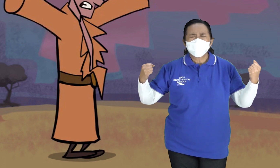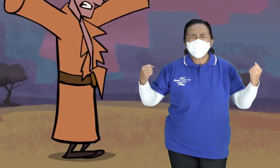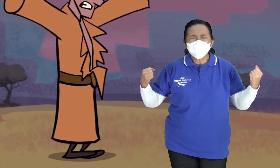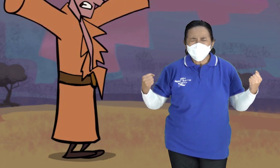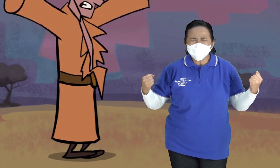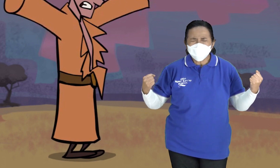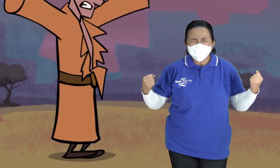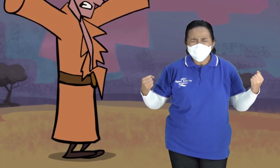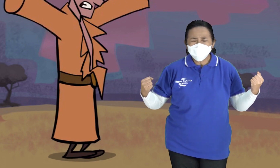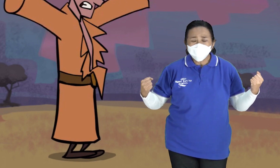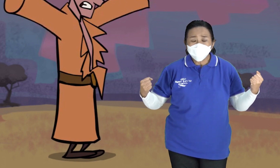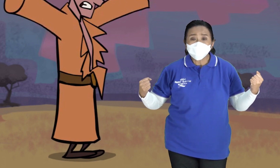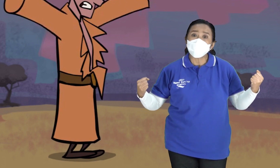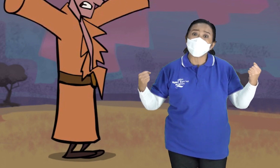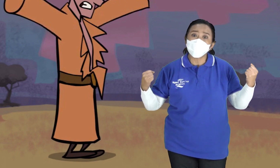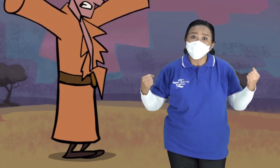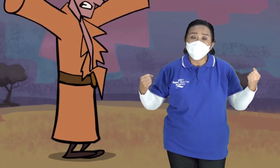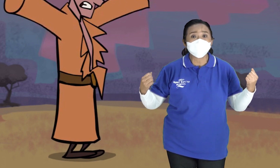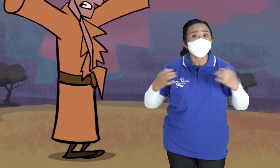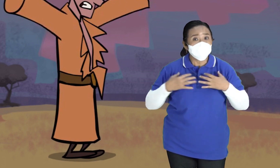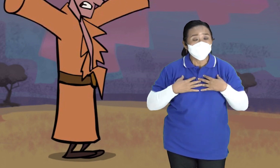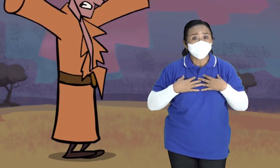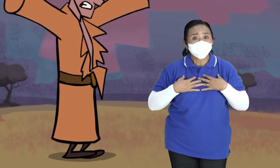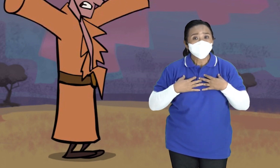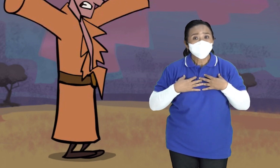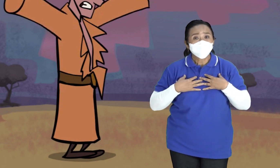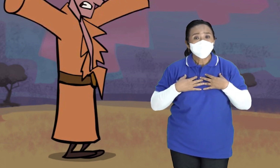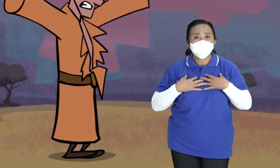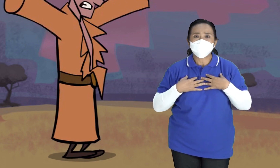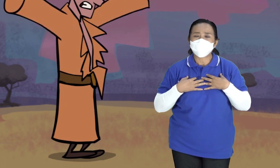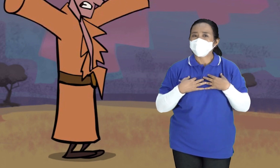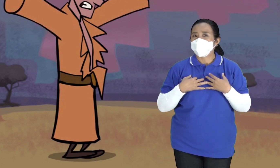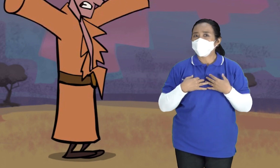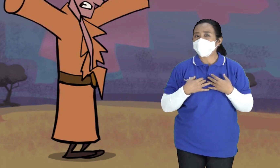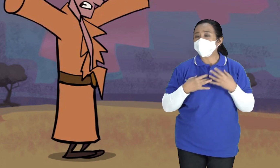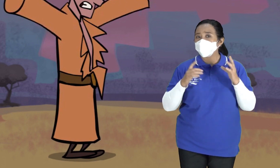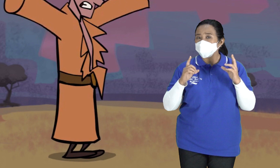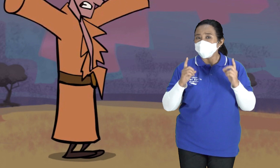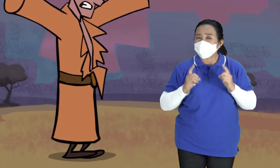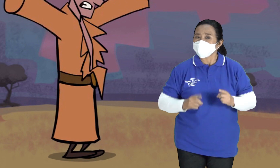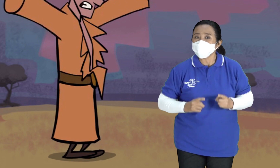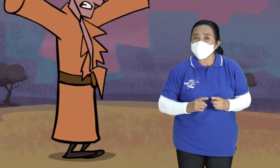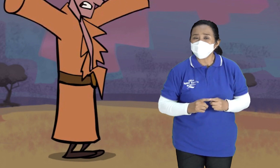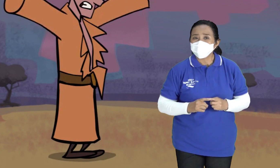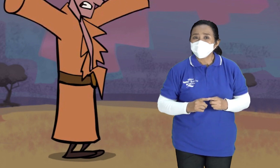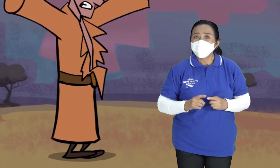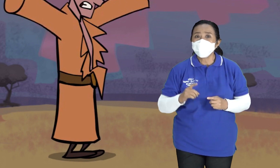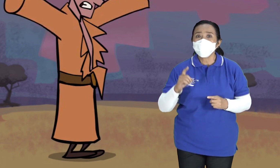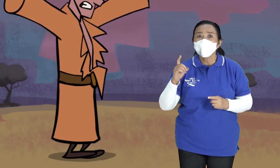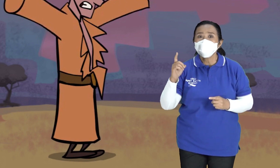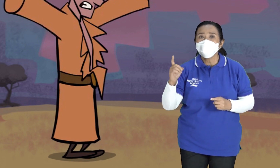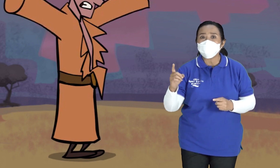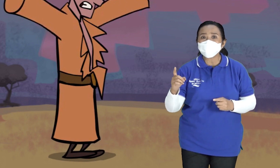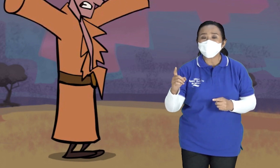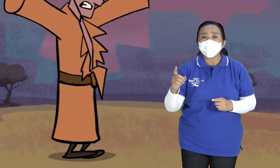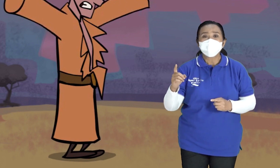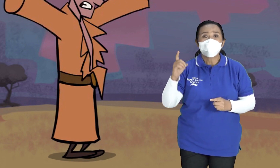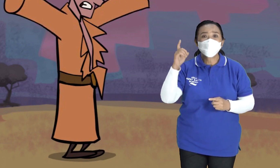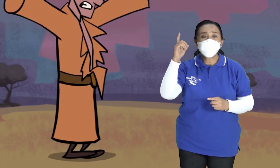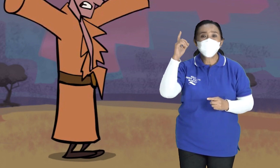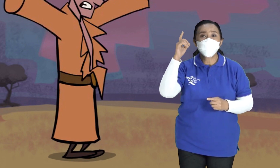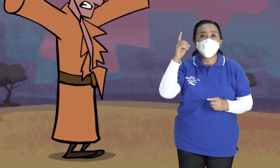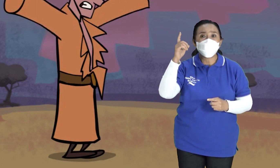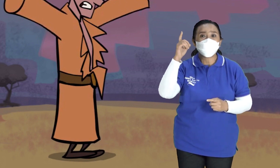Sejenak dia diam dulu Setelah itu dia tenang Nah Waktu dia tenang Dia melihat